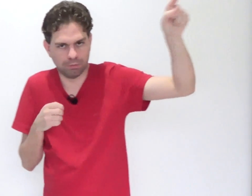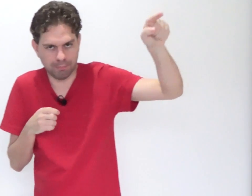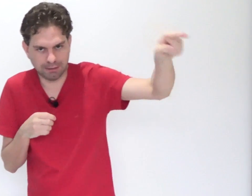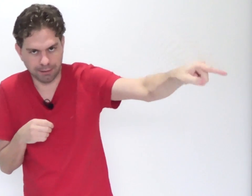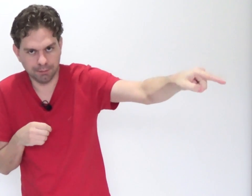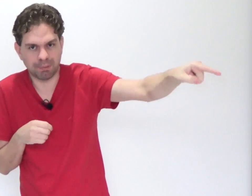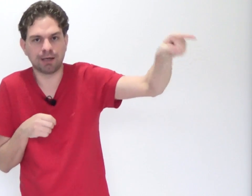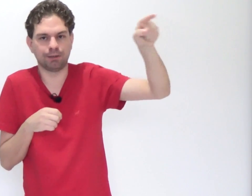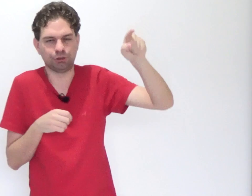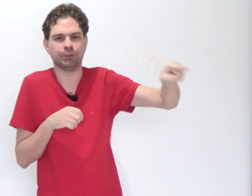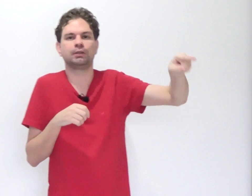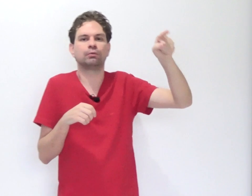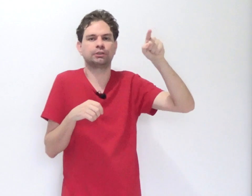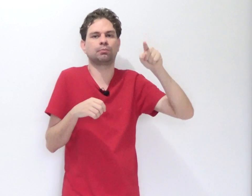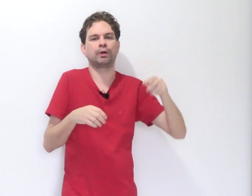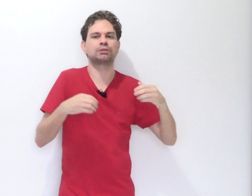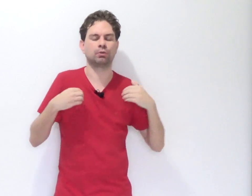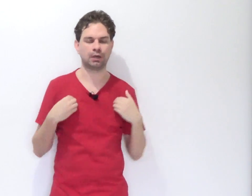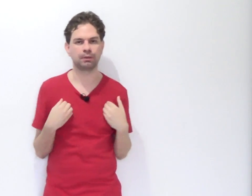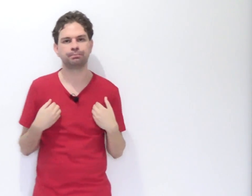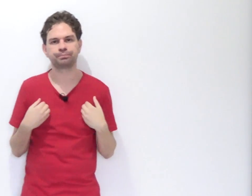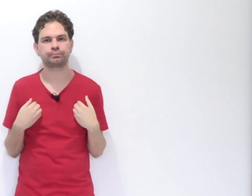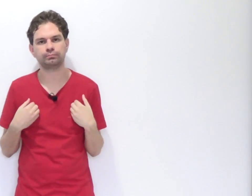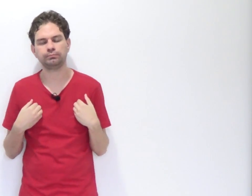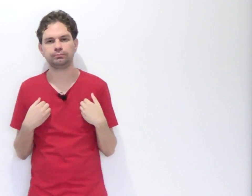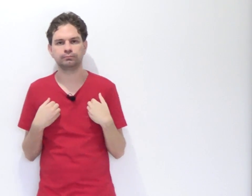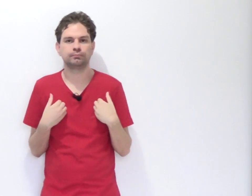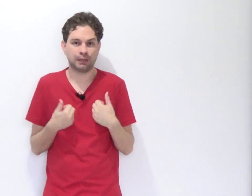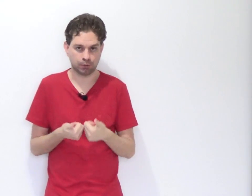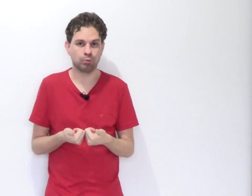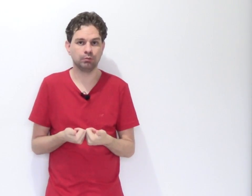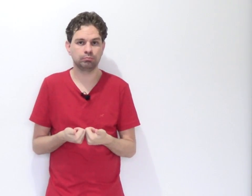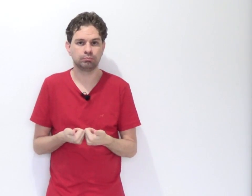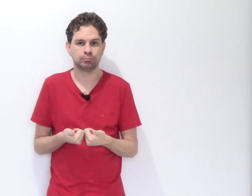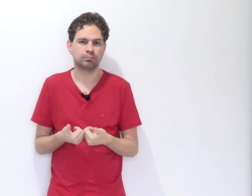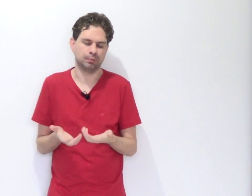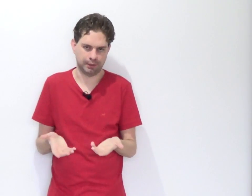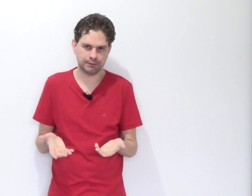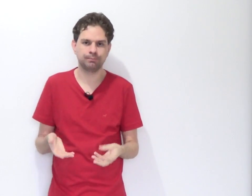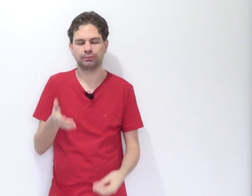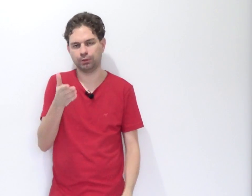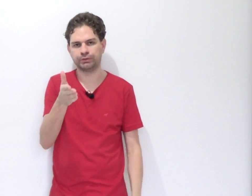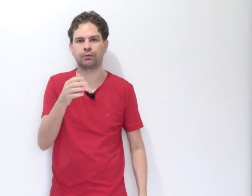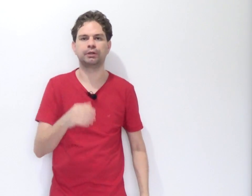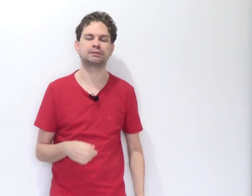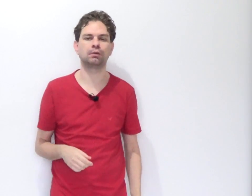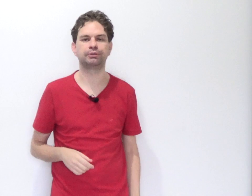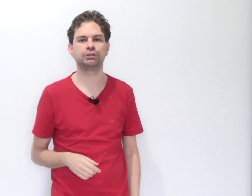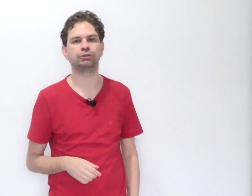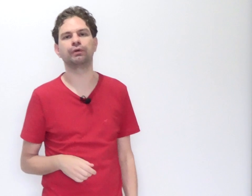matei para garantir que não testemunha essa contra mim. Tá tranquilo? Beleza? Então isso é a conexão objetiva